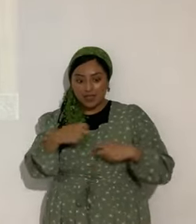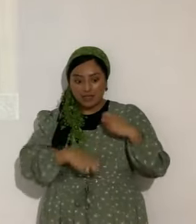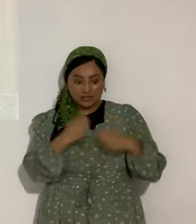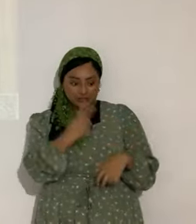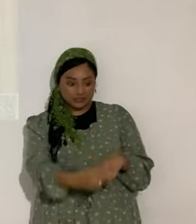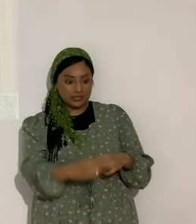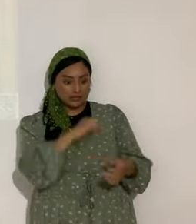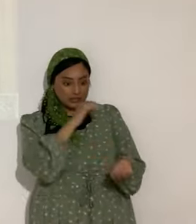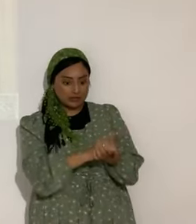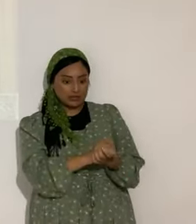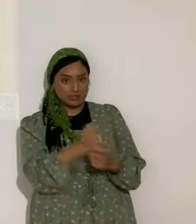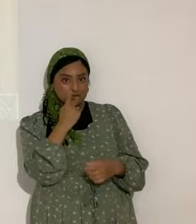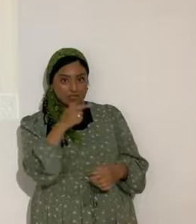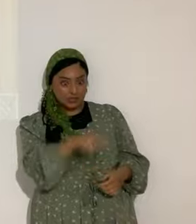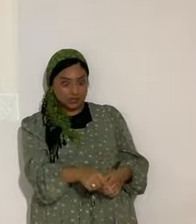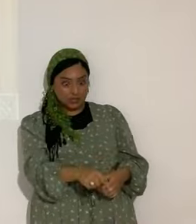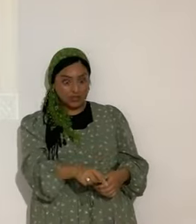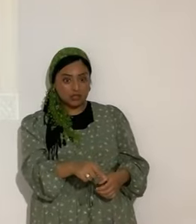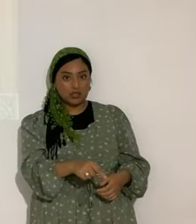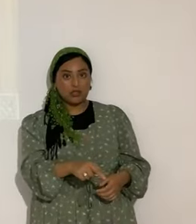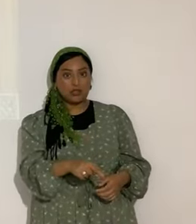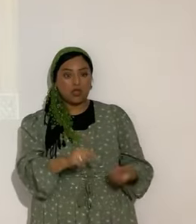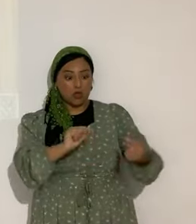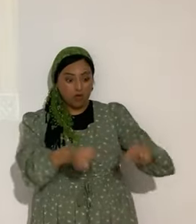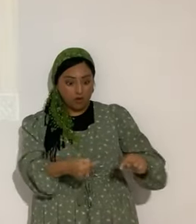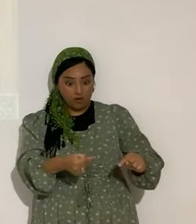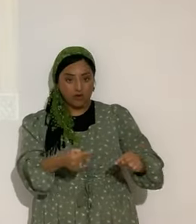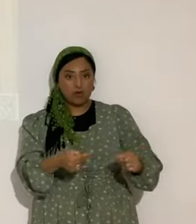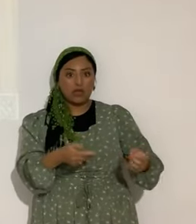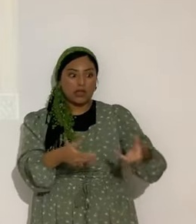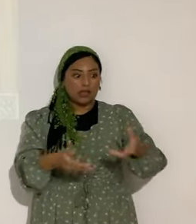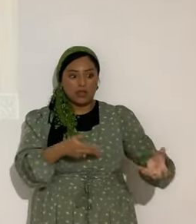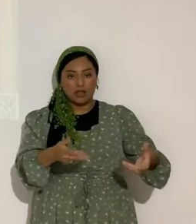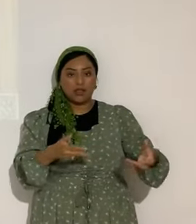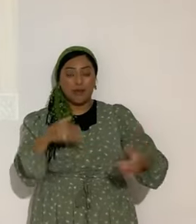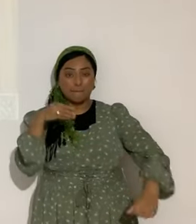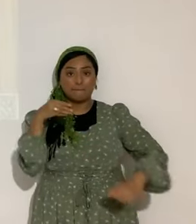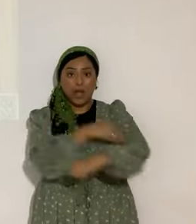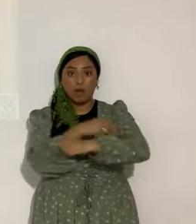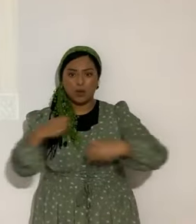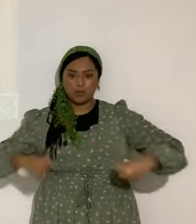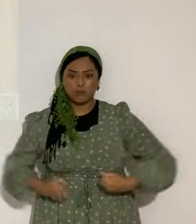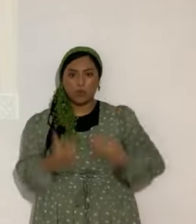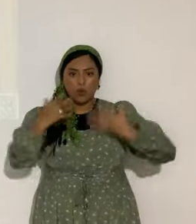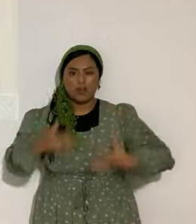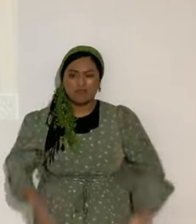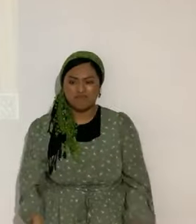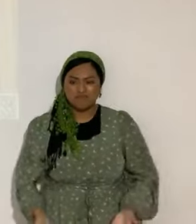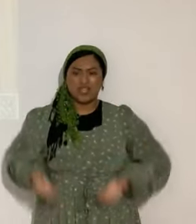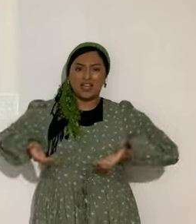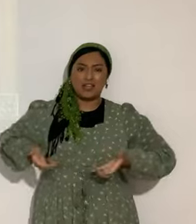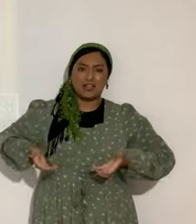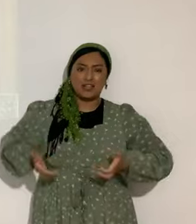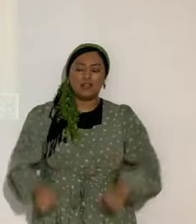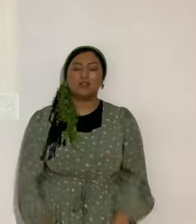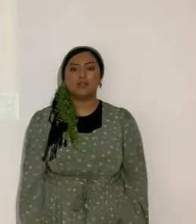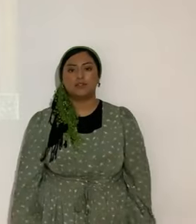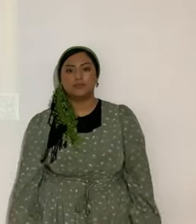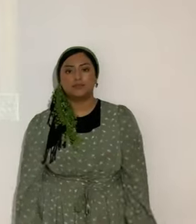marido ahí atorado. Sufriendo. Y entonces. Ese inmenso poder. Lo sacó. ¿Verdad? Entonces. Por eso pudo